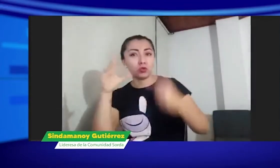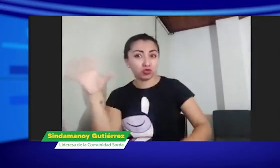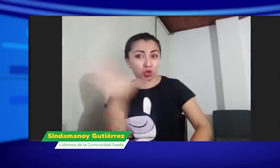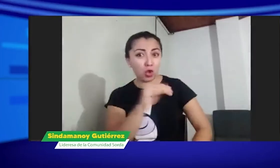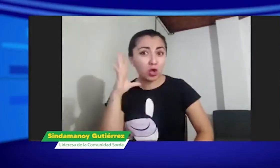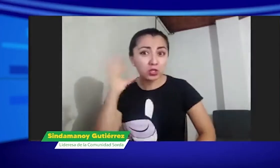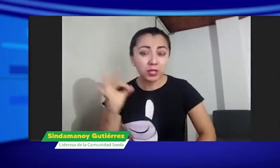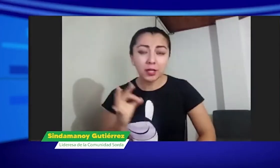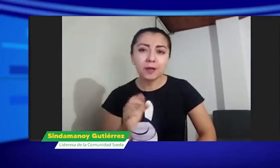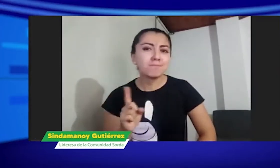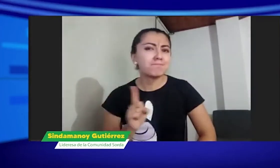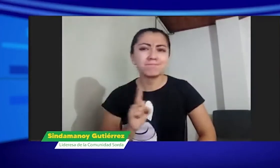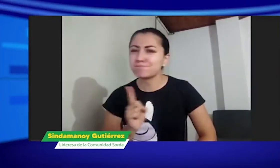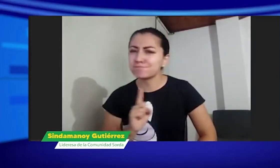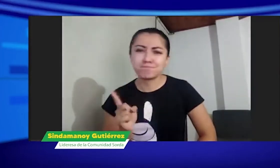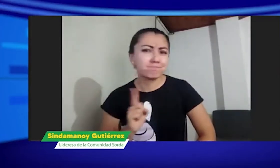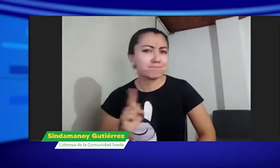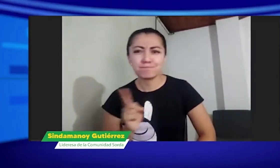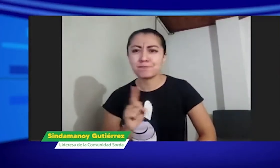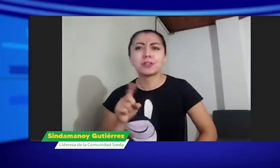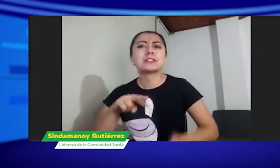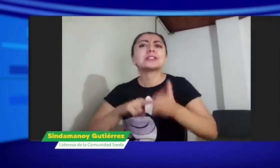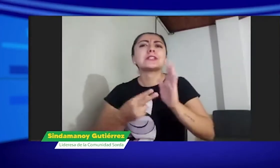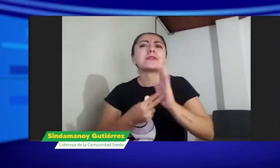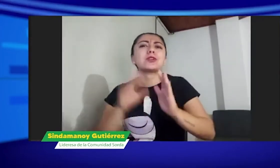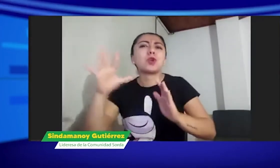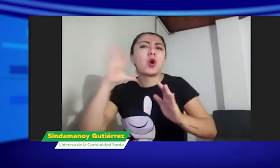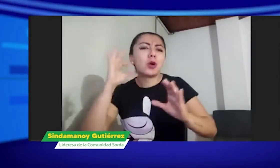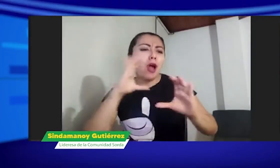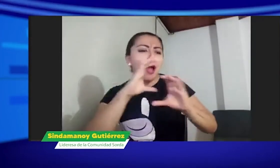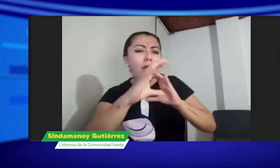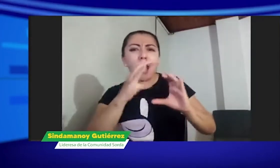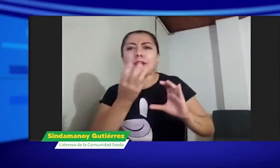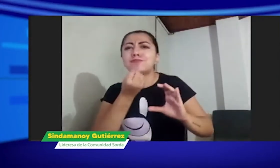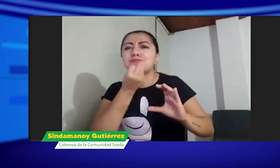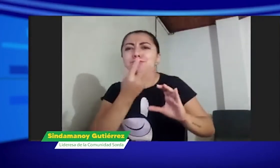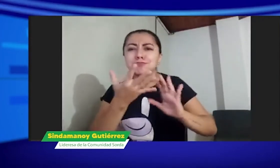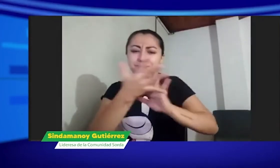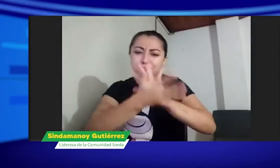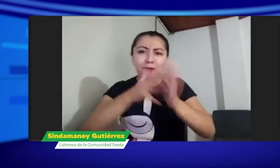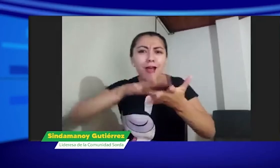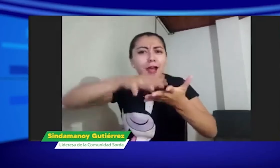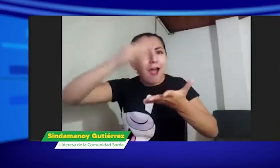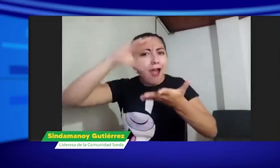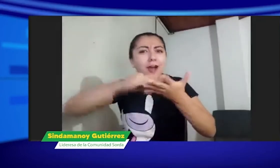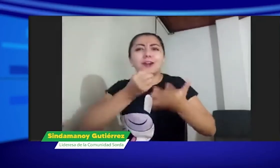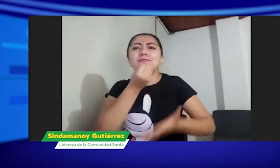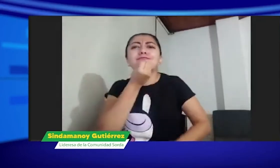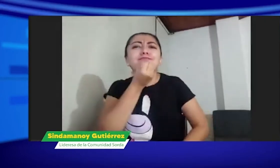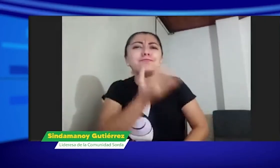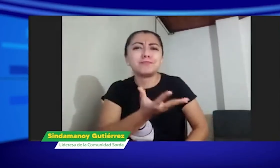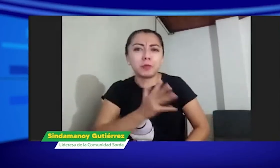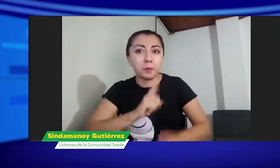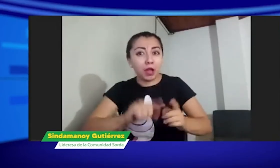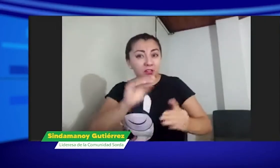los oyentes no pueden llegar no a este nivel. Los oyentes pueden llegar a